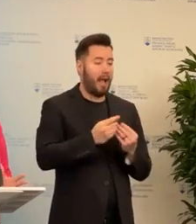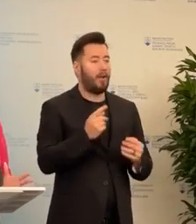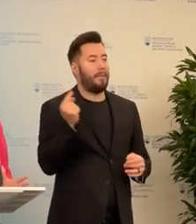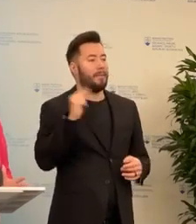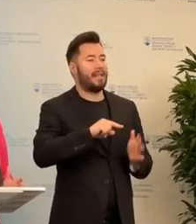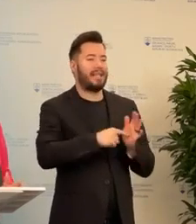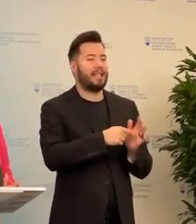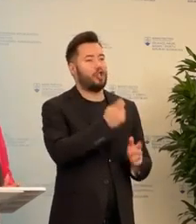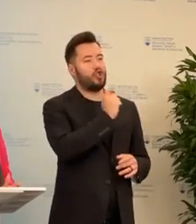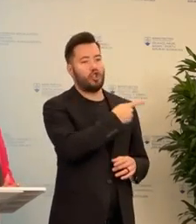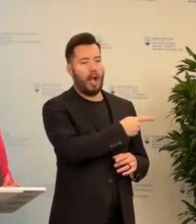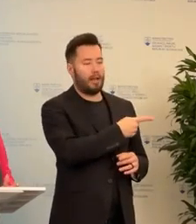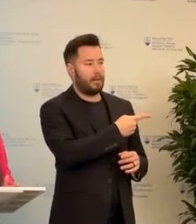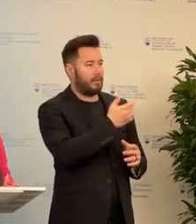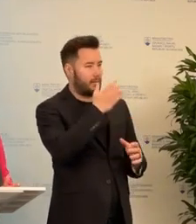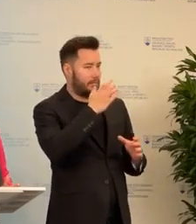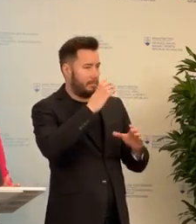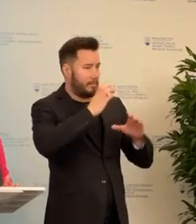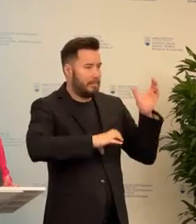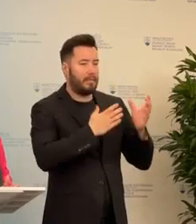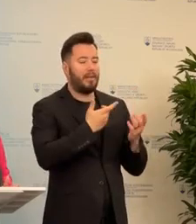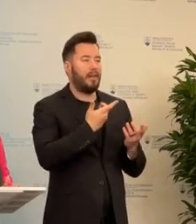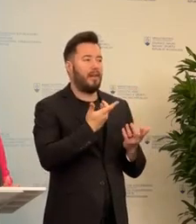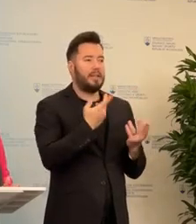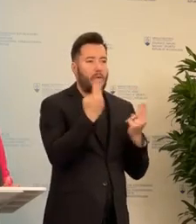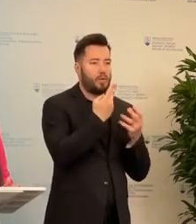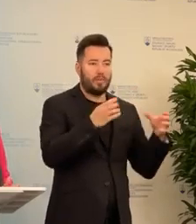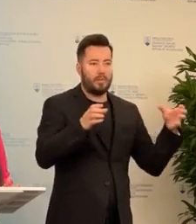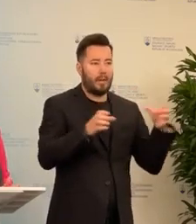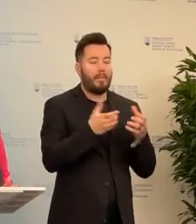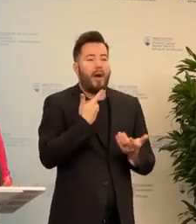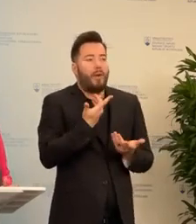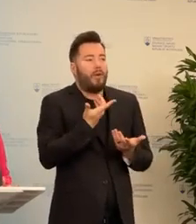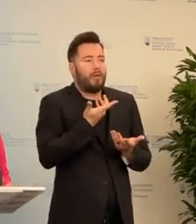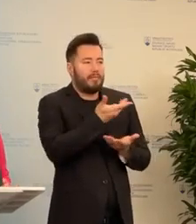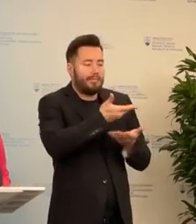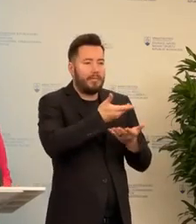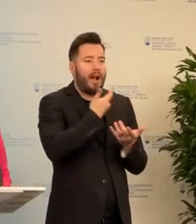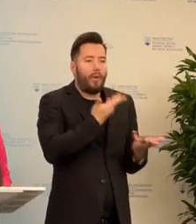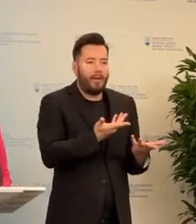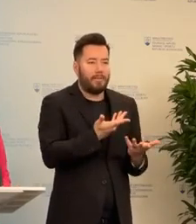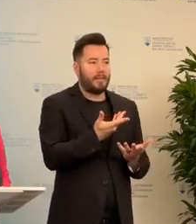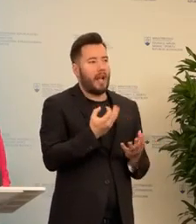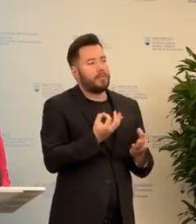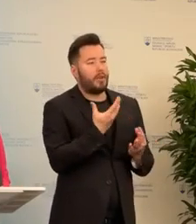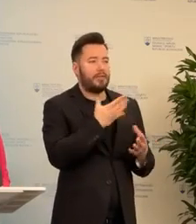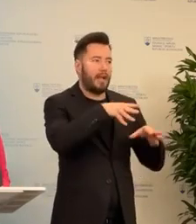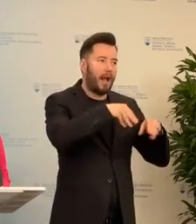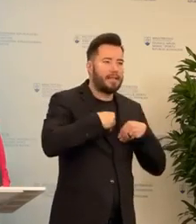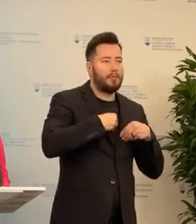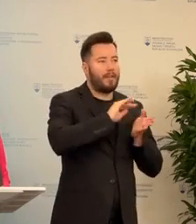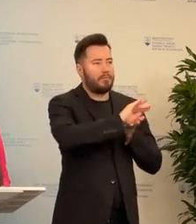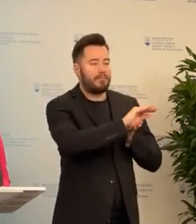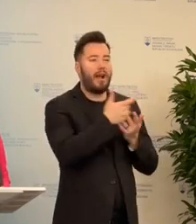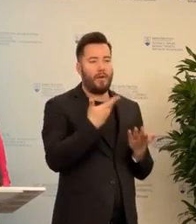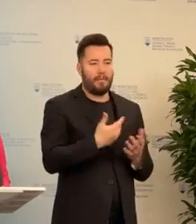žiak, ktorému napríklad nerozumiem, ako môžem komunikovať tým žiakom, čo si môžem na ňom všímať. Napríklad v rámci tých hier